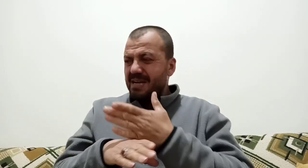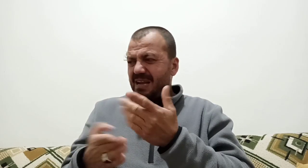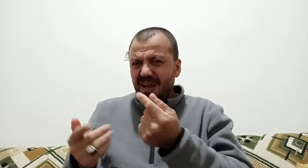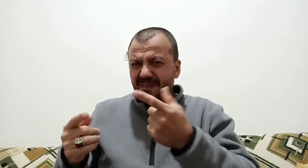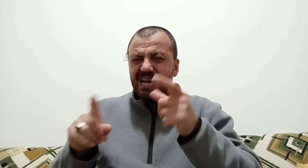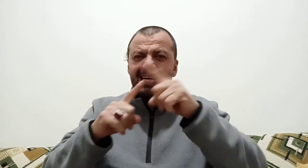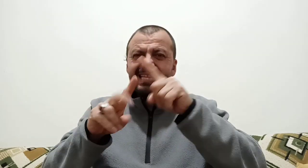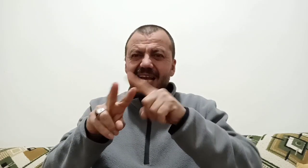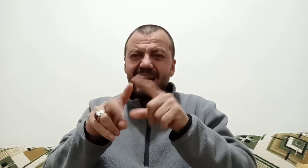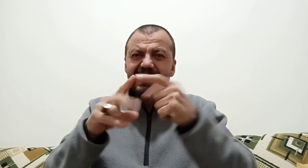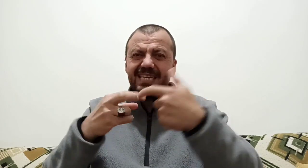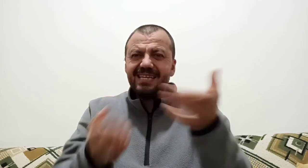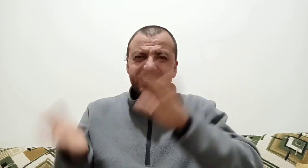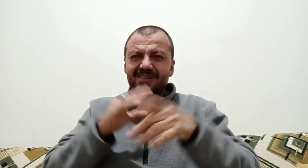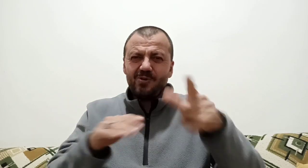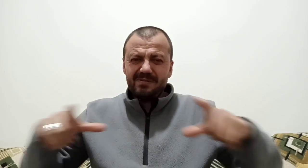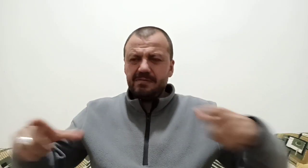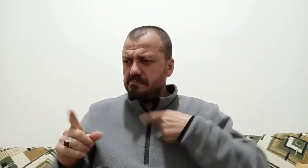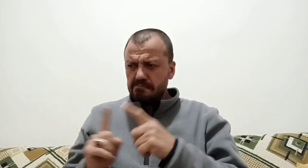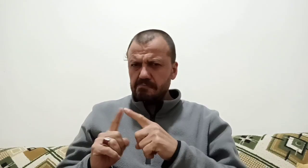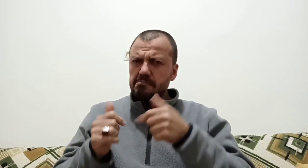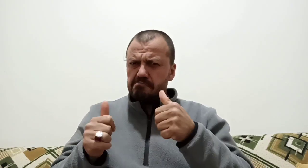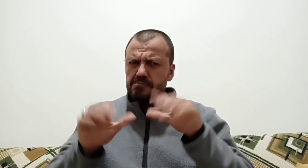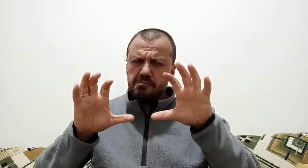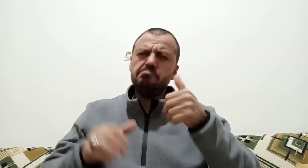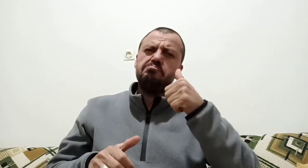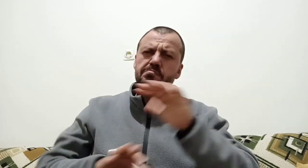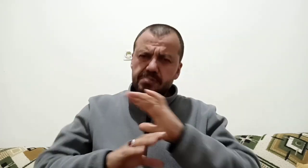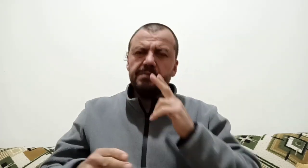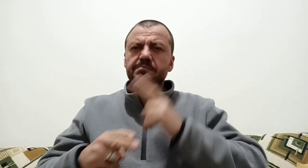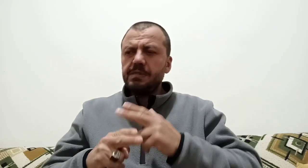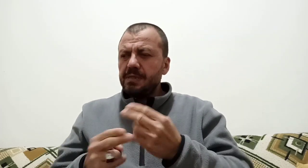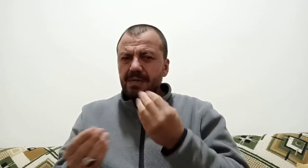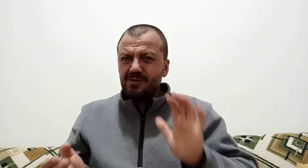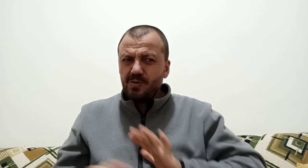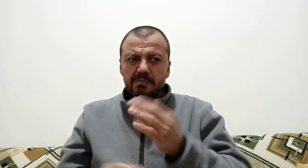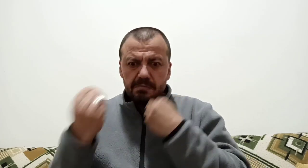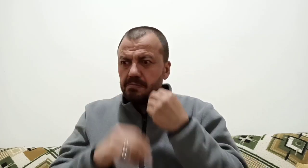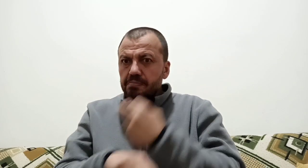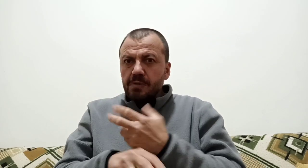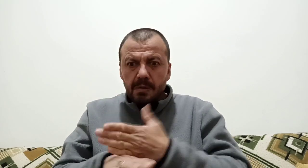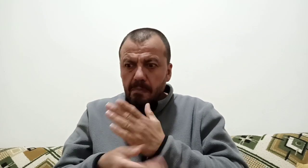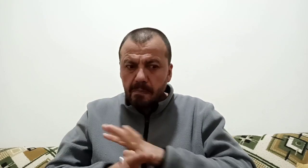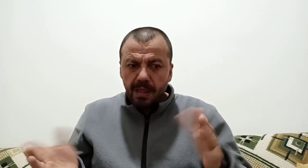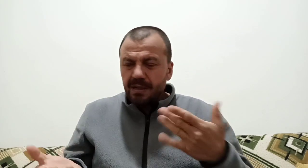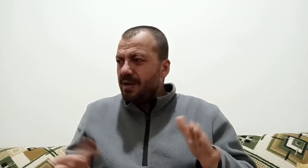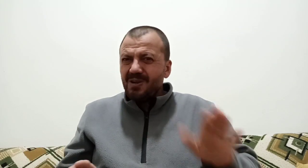tabi cuma akşamı geç haber verdiler zaten bizde de vardı tabi ekmek